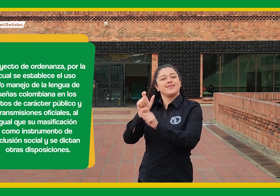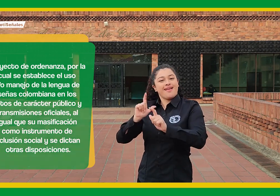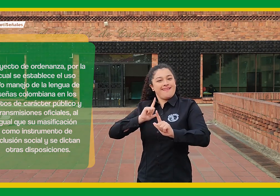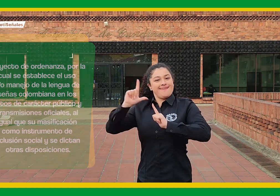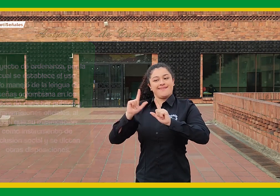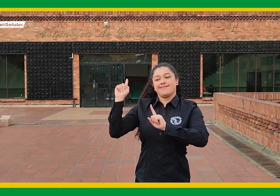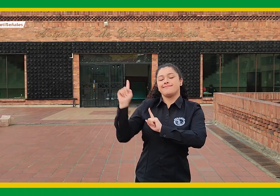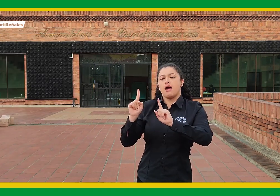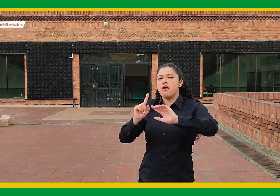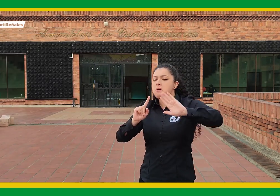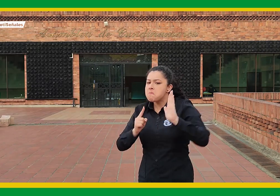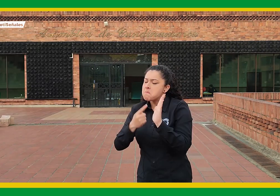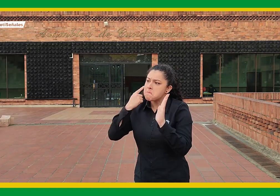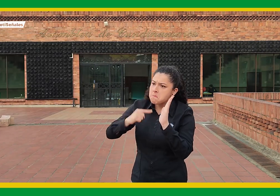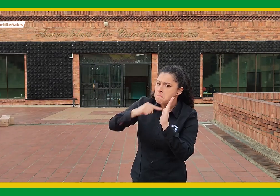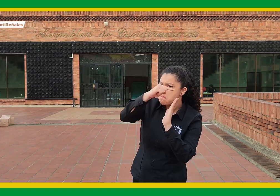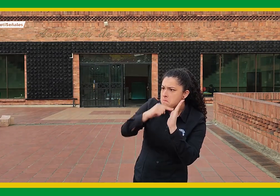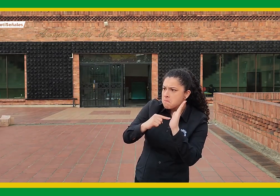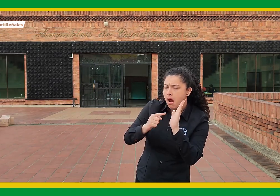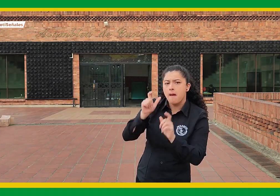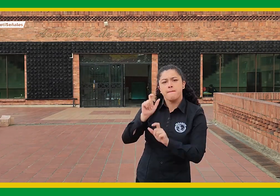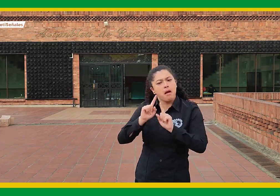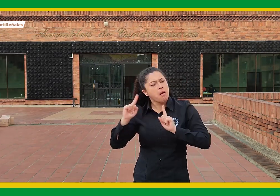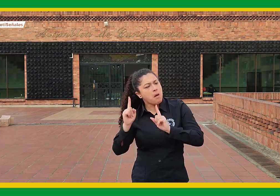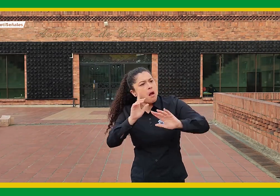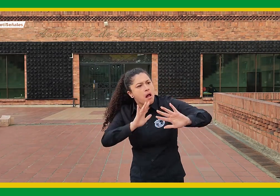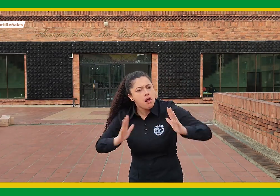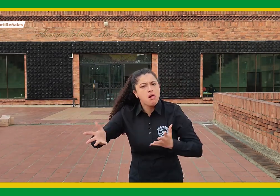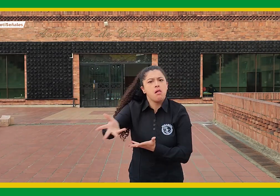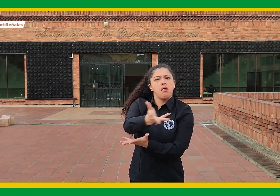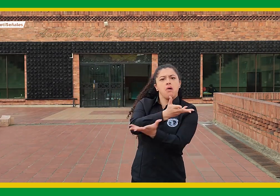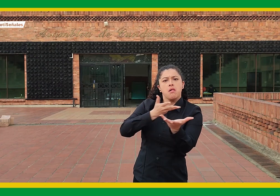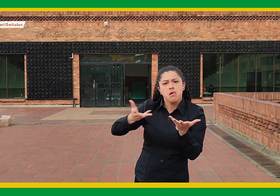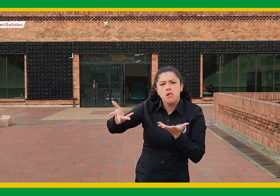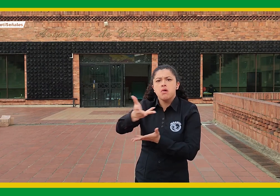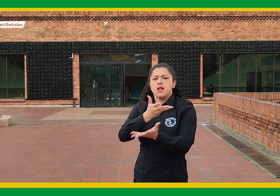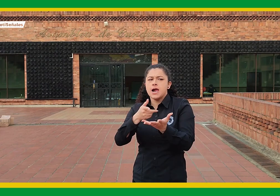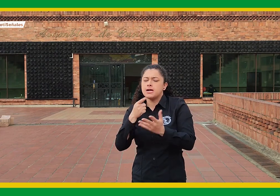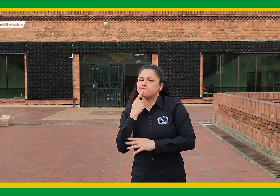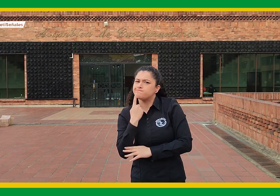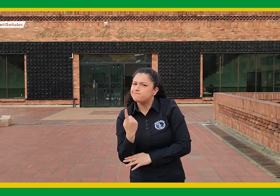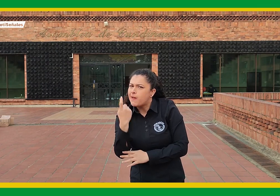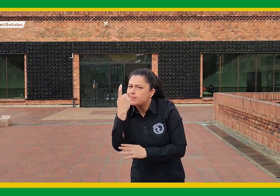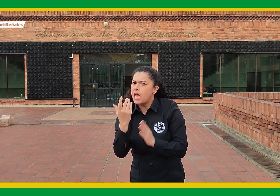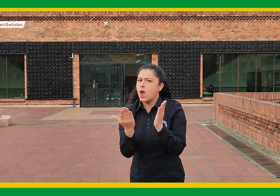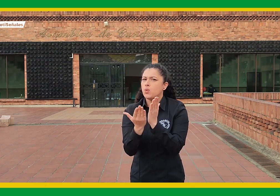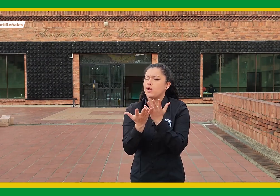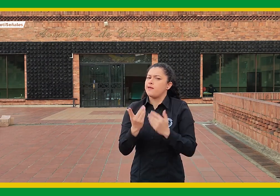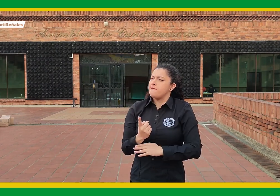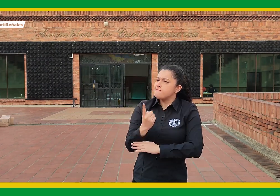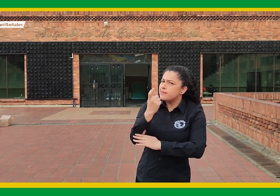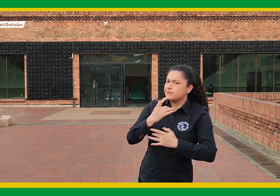expusieron la carencia en materia de accesibilidad en sectores como el de la educación,